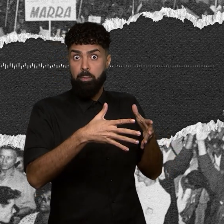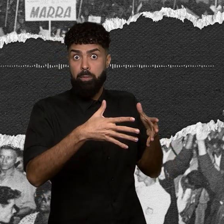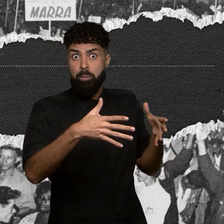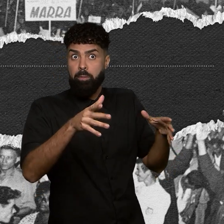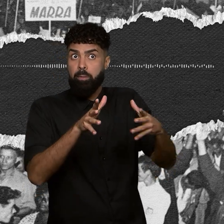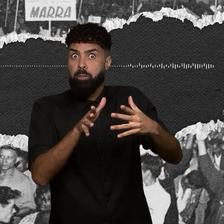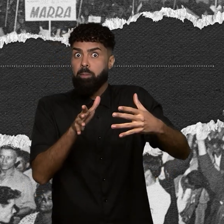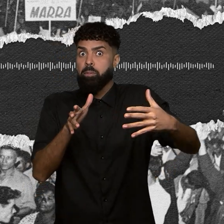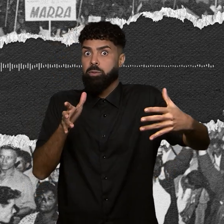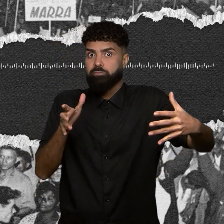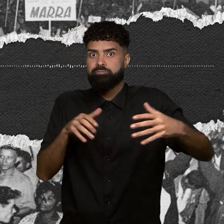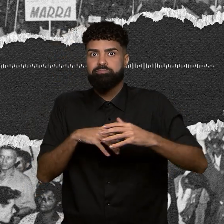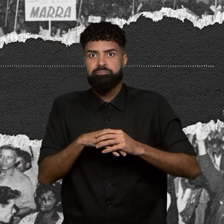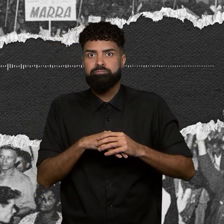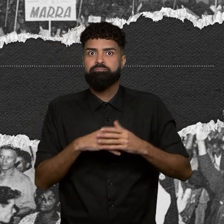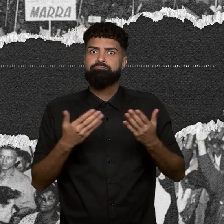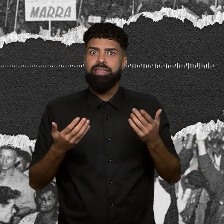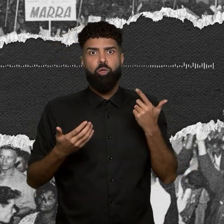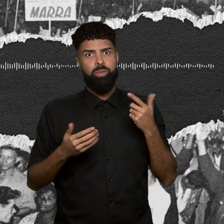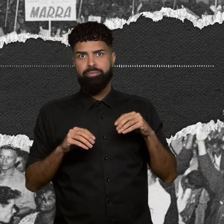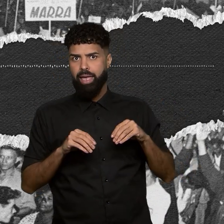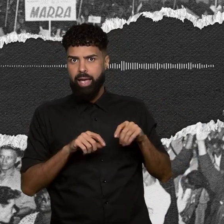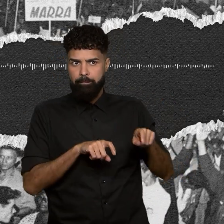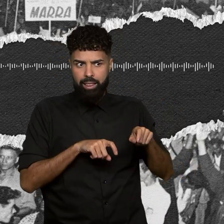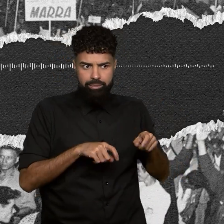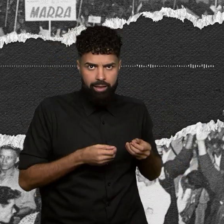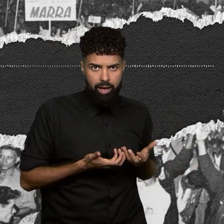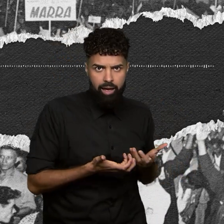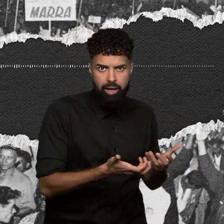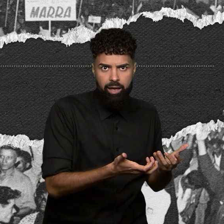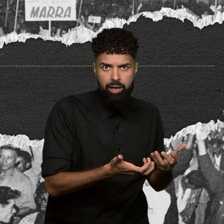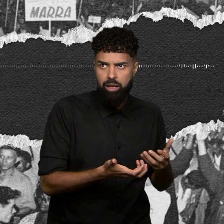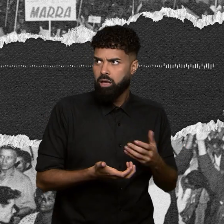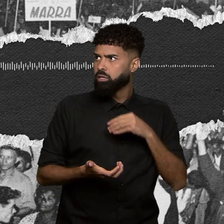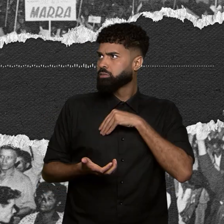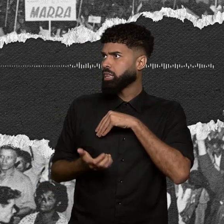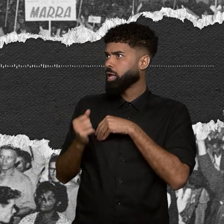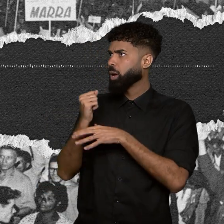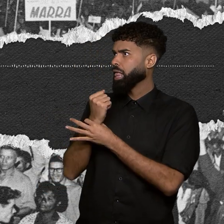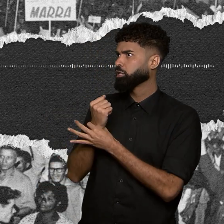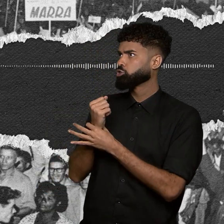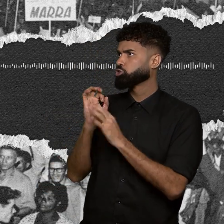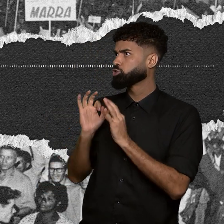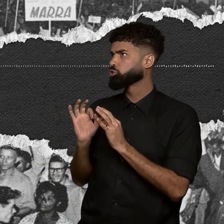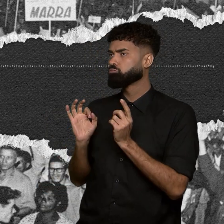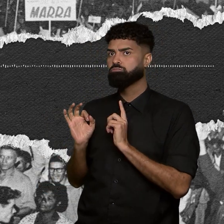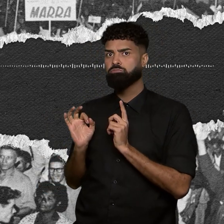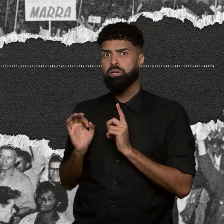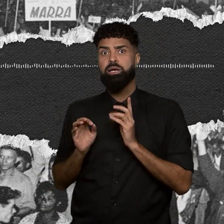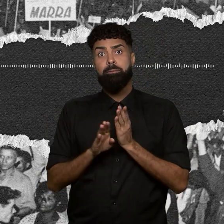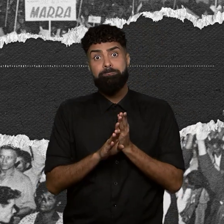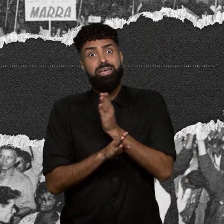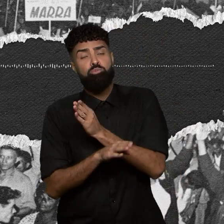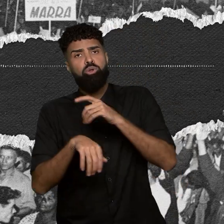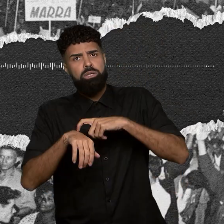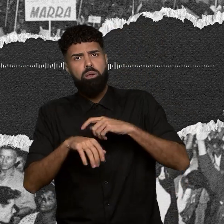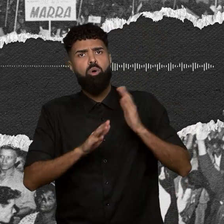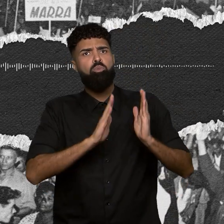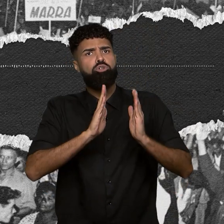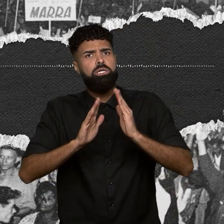então, sem ter terra onde plantar e nem garantia de salário para ganhar, ao mesmo tempo que um processo de industrialização prometia trabalho e